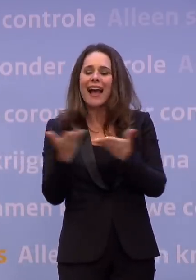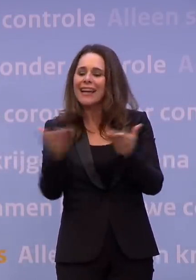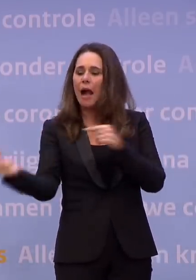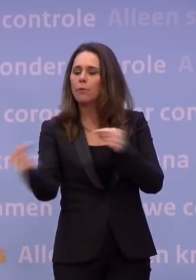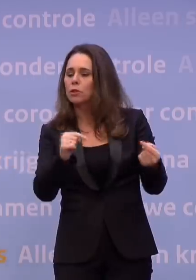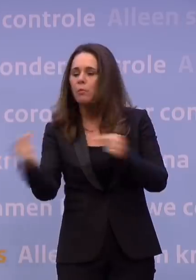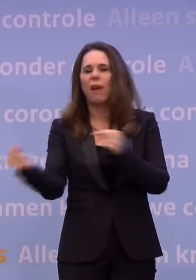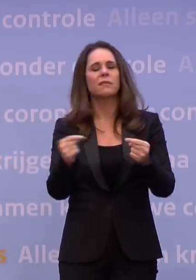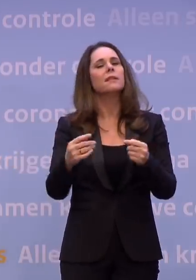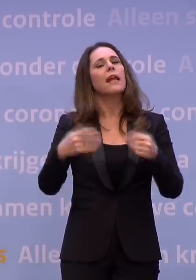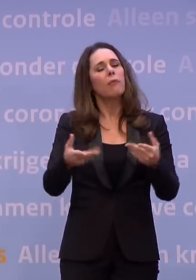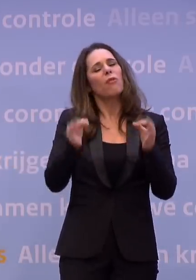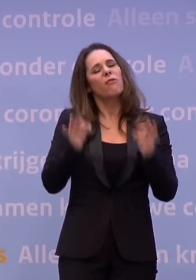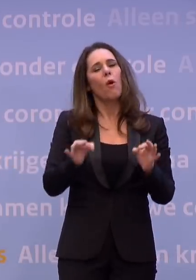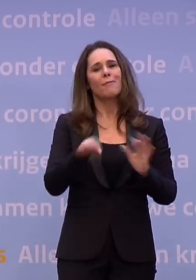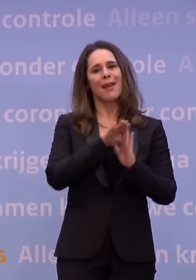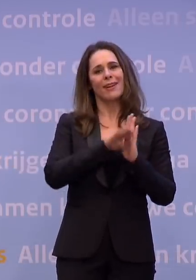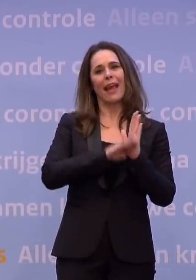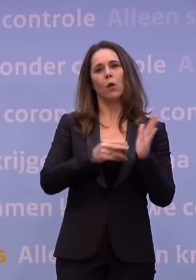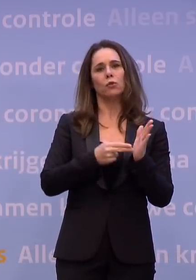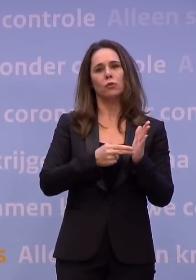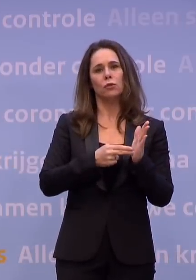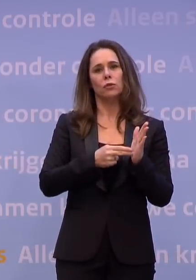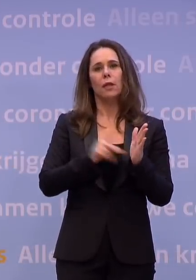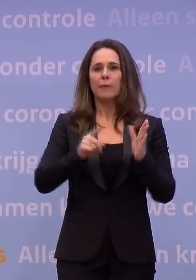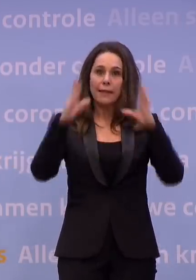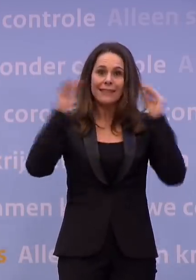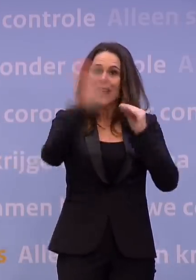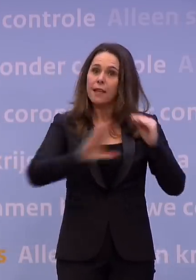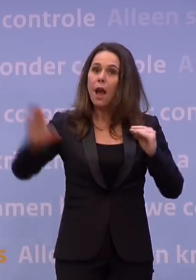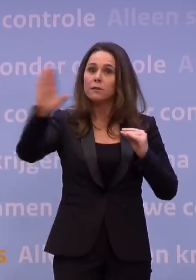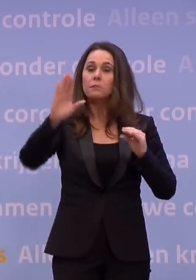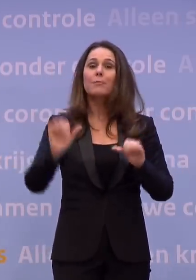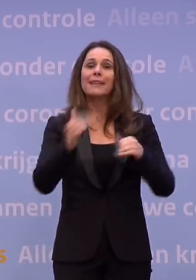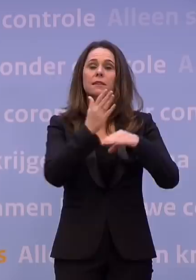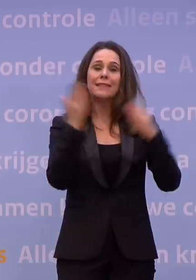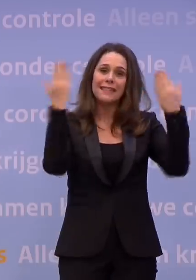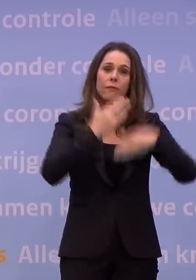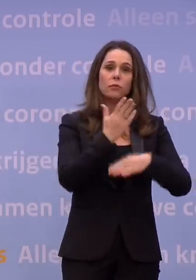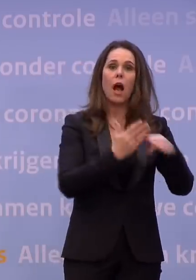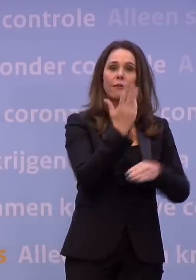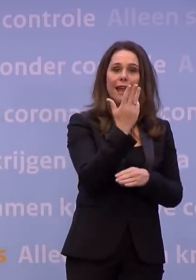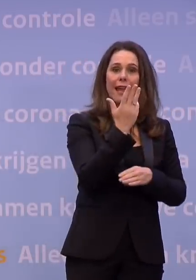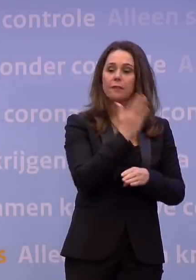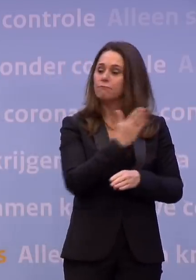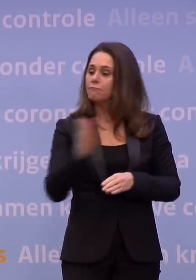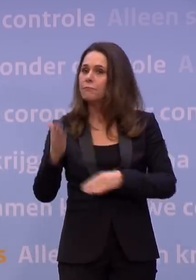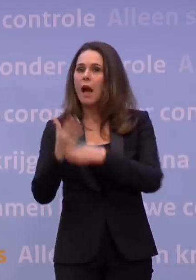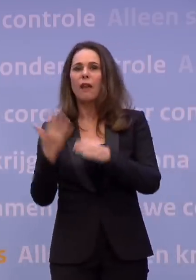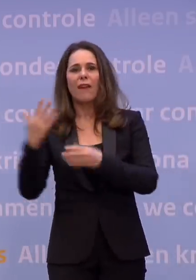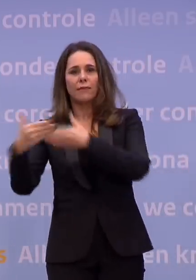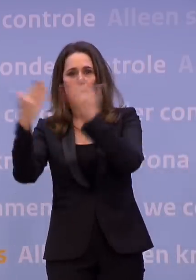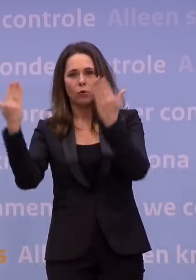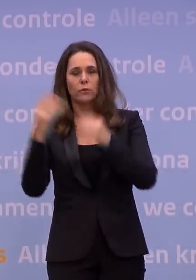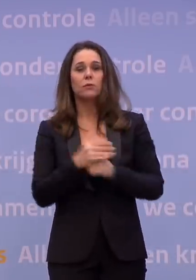nodig om dan alles formeel goed te regelen. En dan geldt die in heel Nederland tussen half negen s'avonds en half vijf in de ochtend. Dus tussen